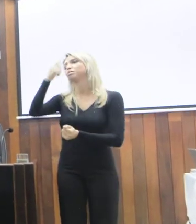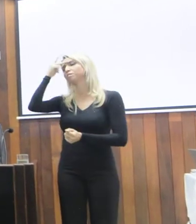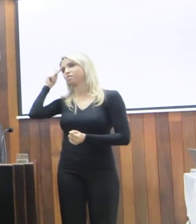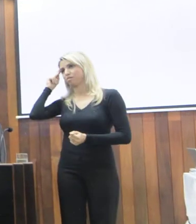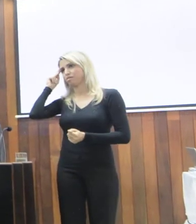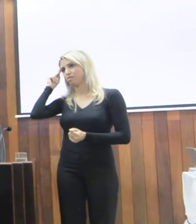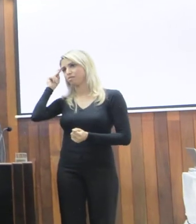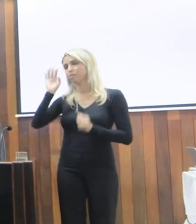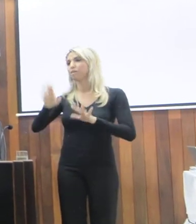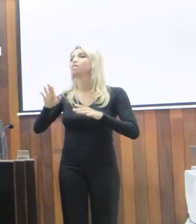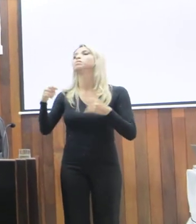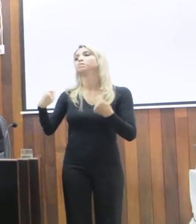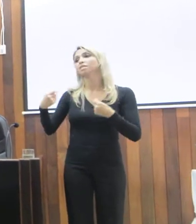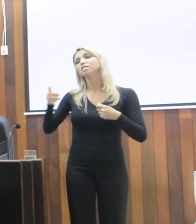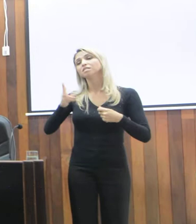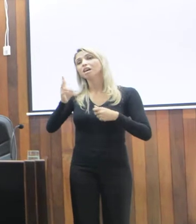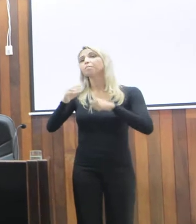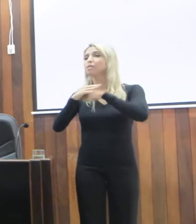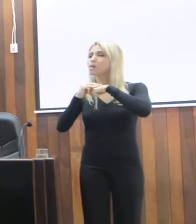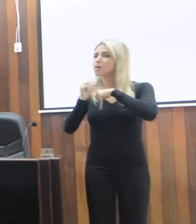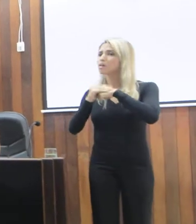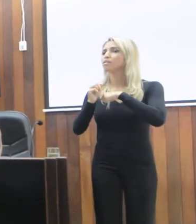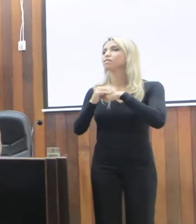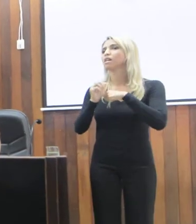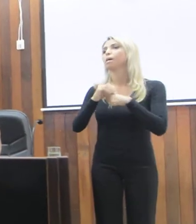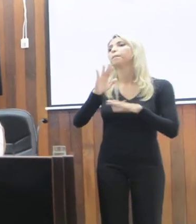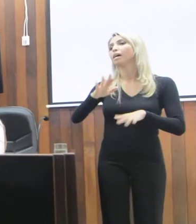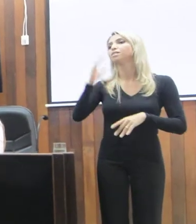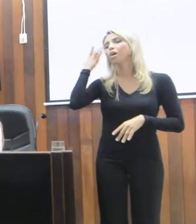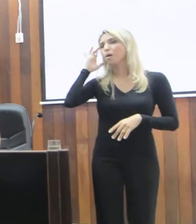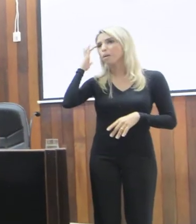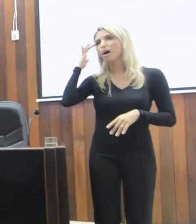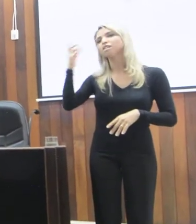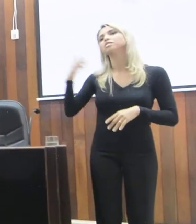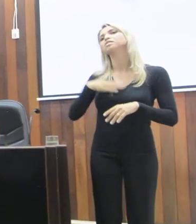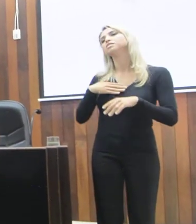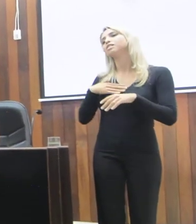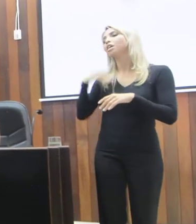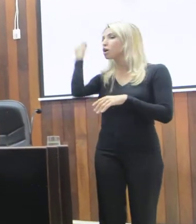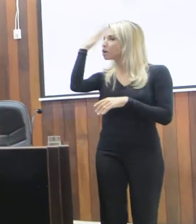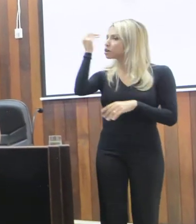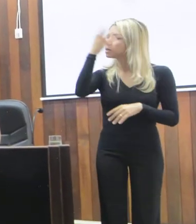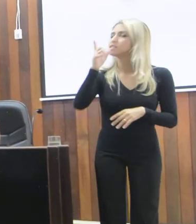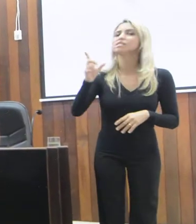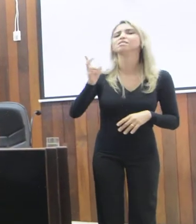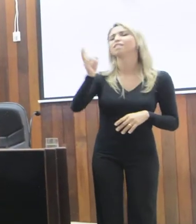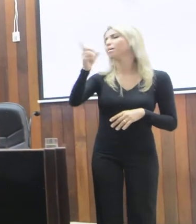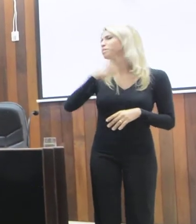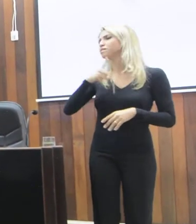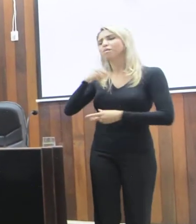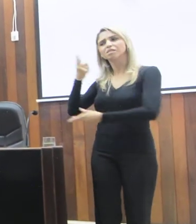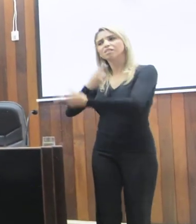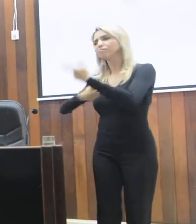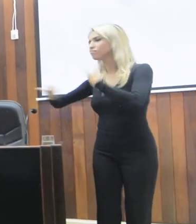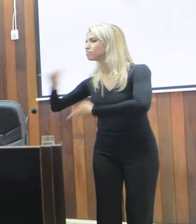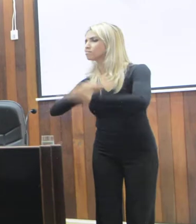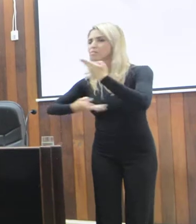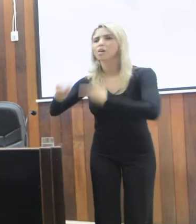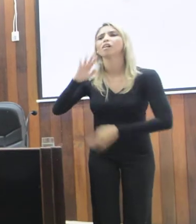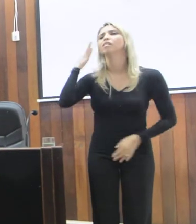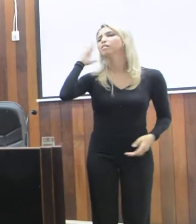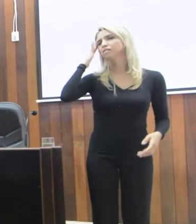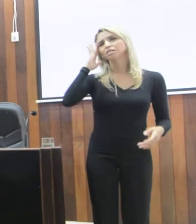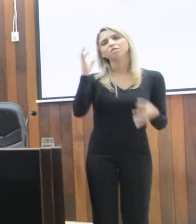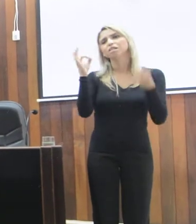Então, a gente tem que sempre discutir, e eu acho que eu e o Luiz sempre tiramos esse bate-bola bacana, sempre tiramos esse entendimento,